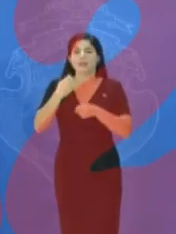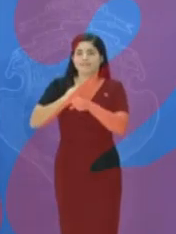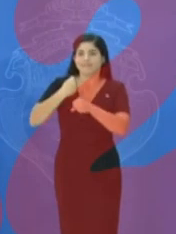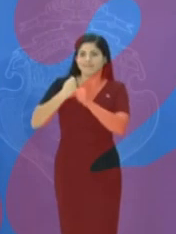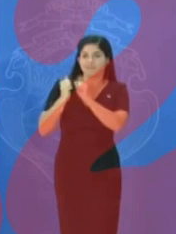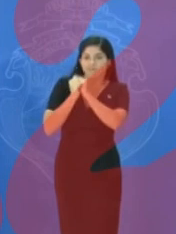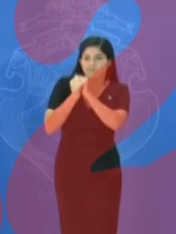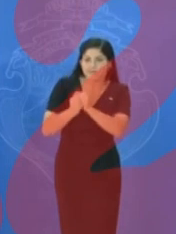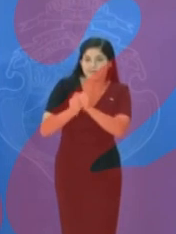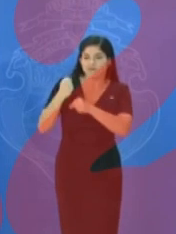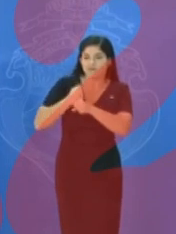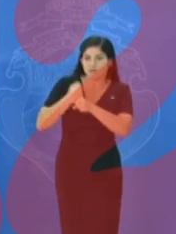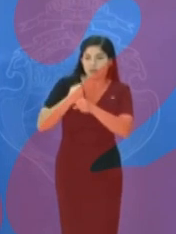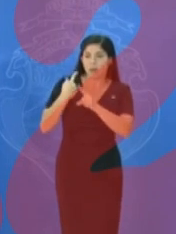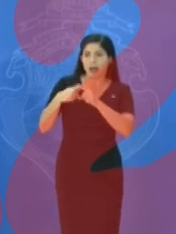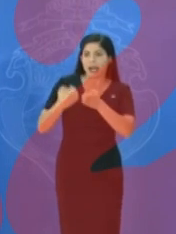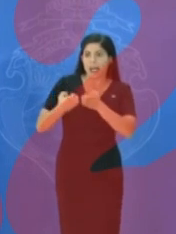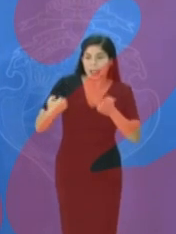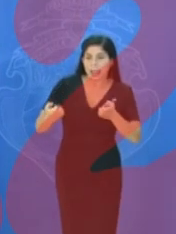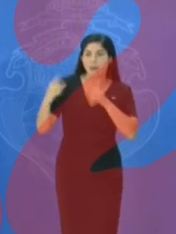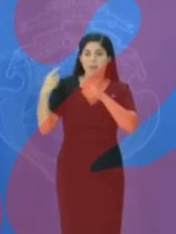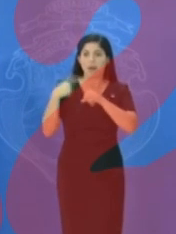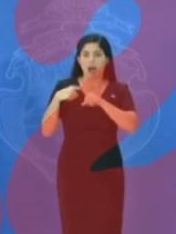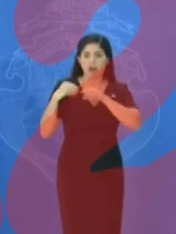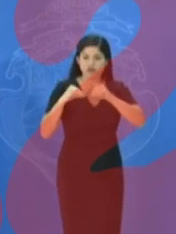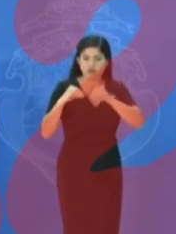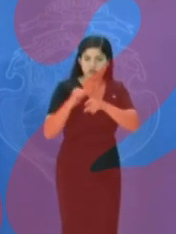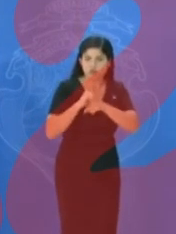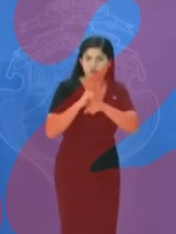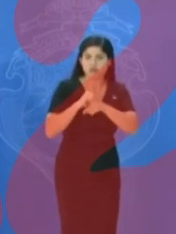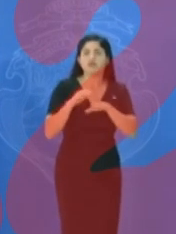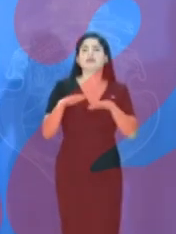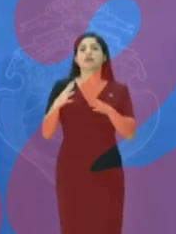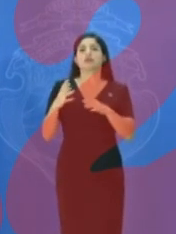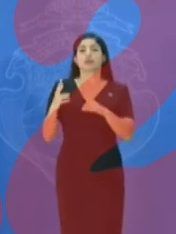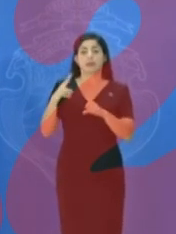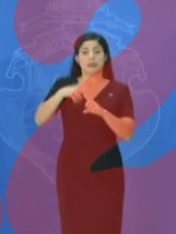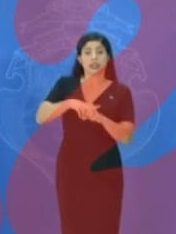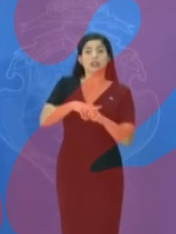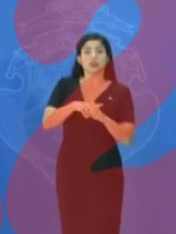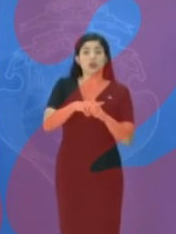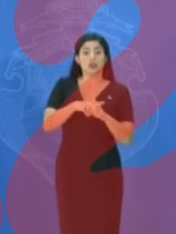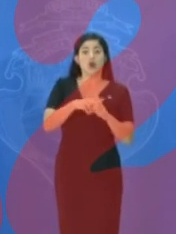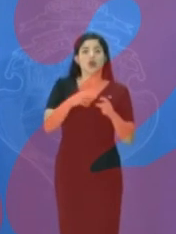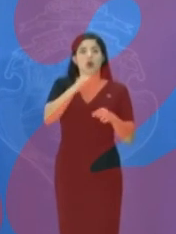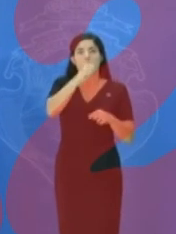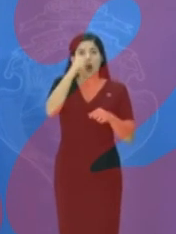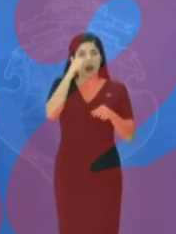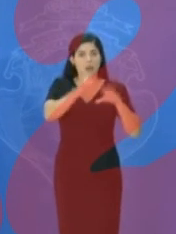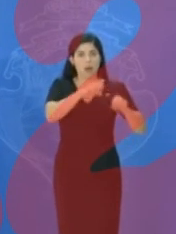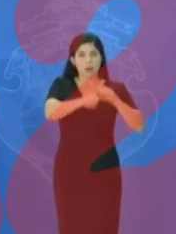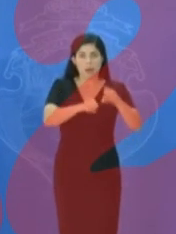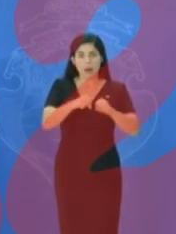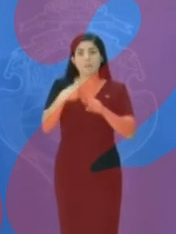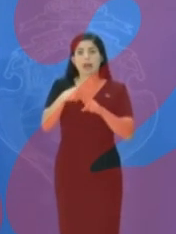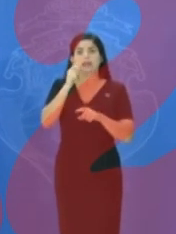También pudimos aseverar de que tengan confianza en la coalición nacional, en este caso es para evidenciar también que el